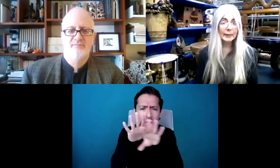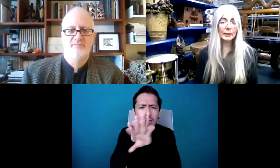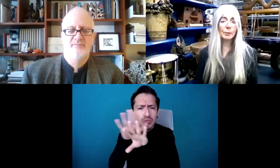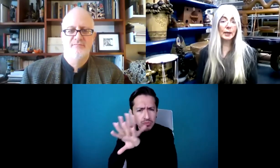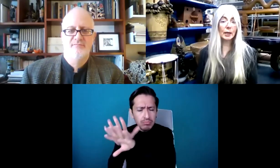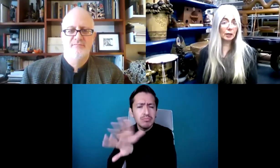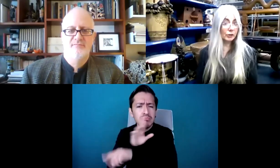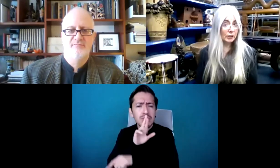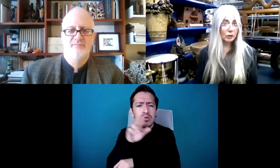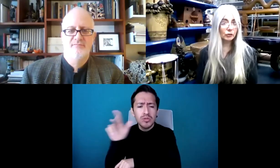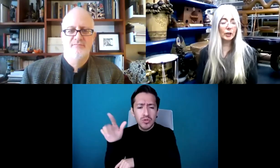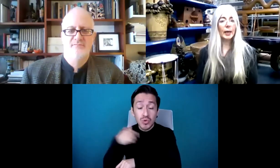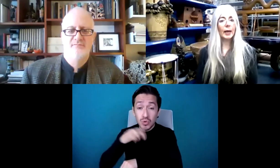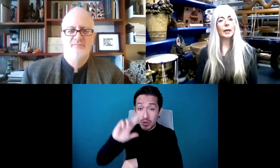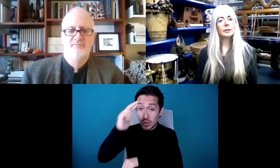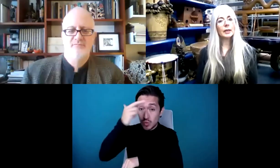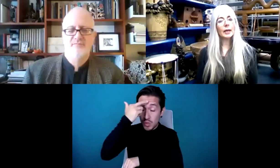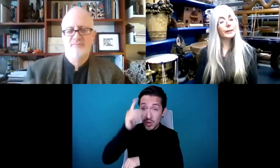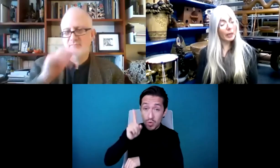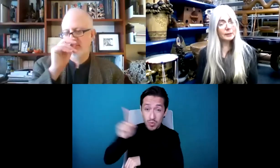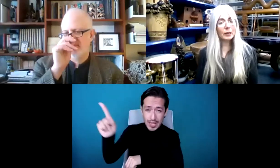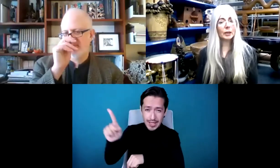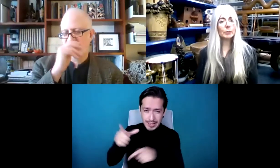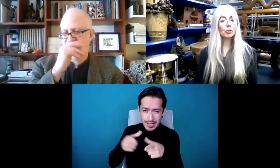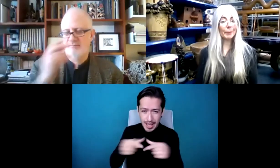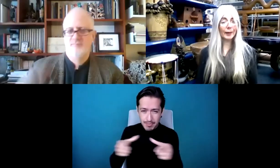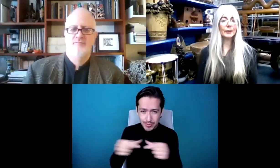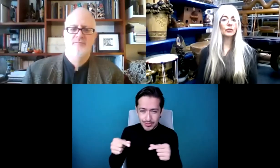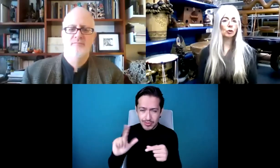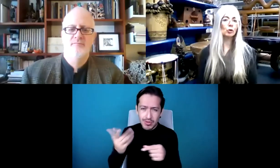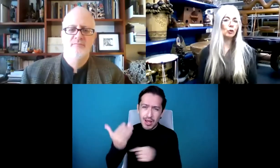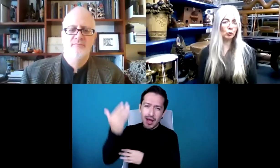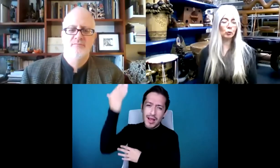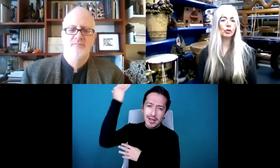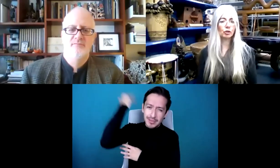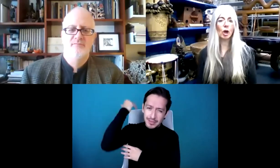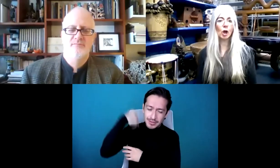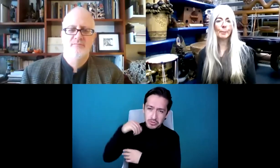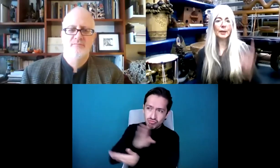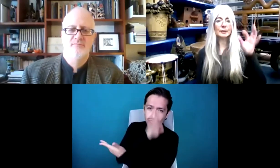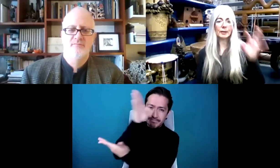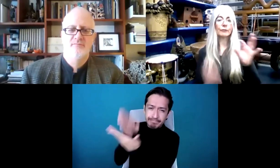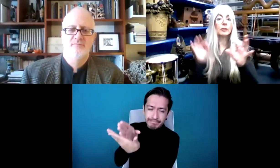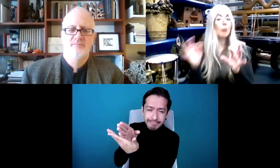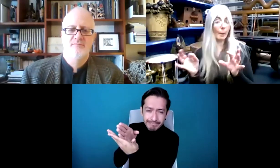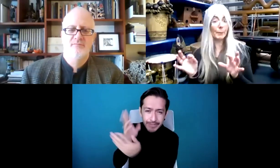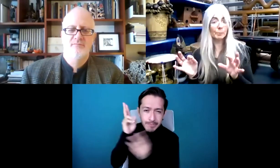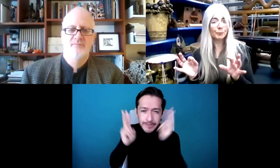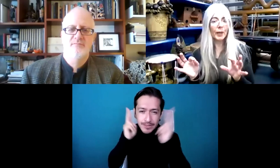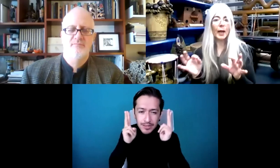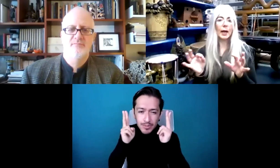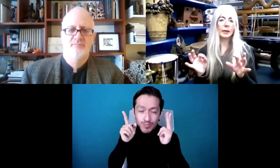recuerdo visitar Japón al inicio de mi carrera y en ese momento en Japón usaba el